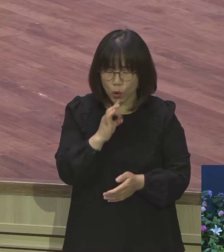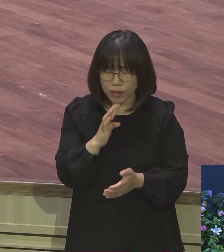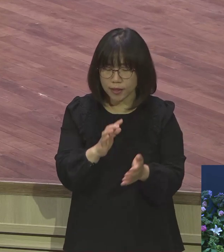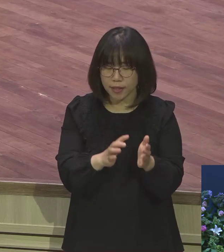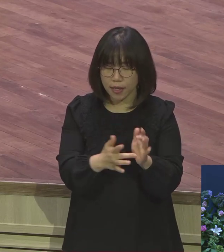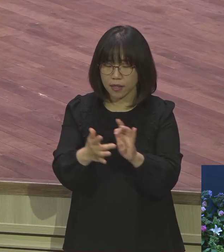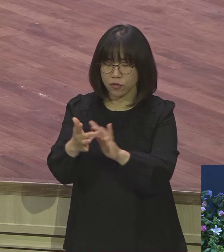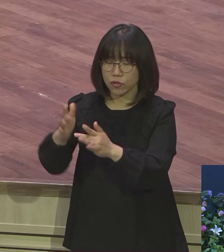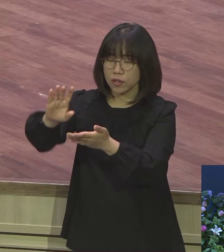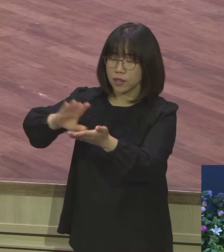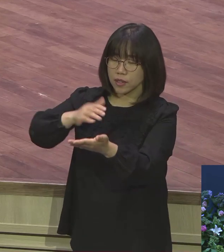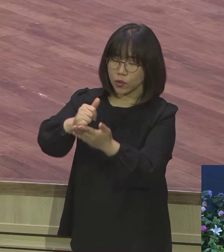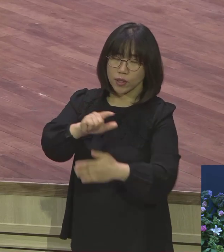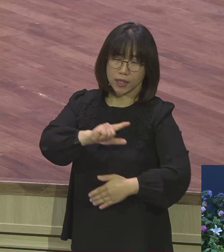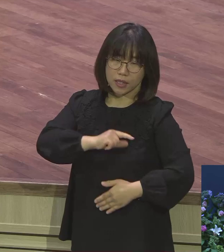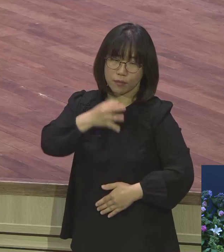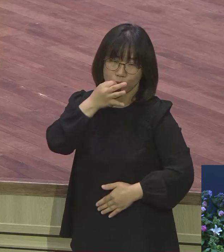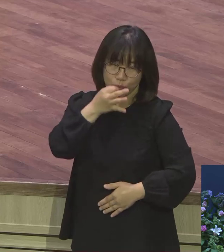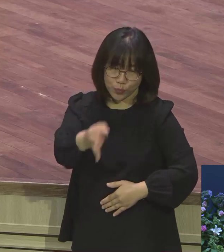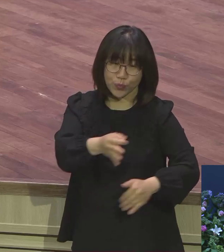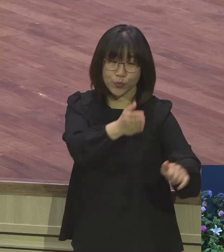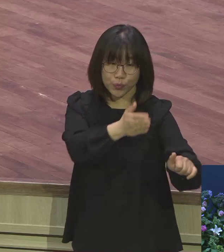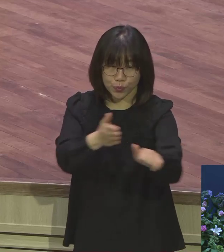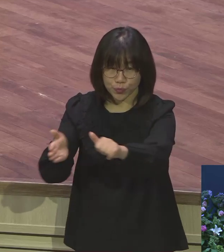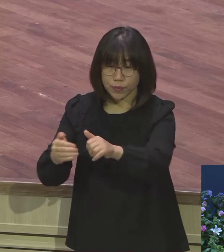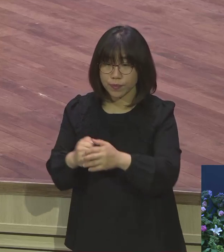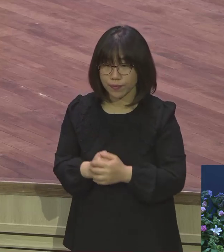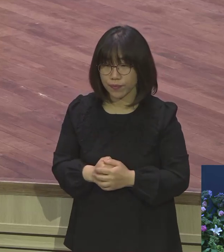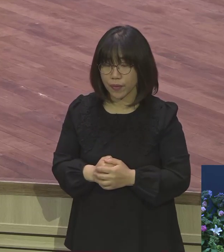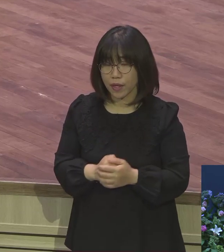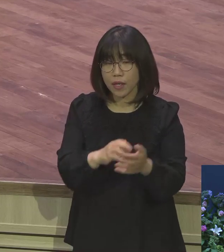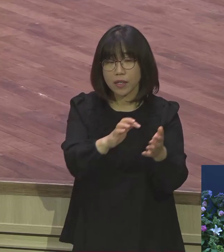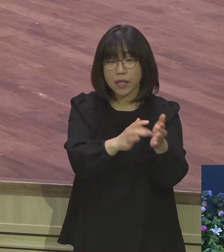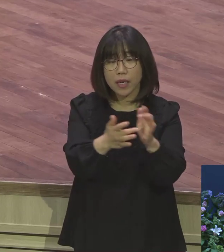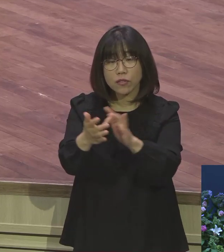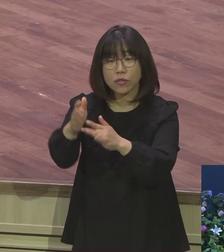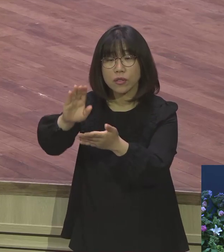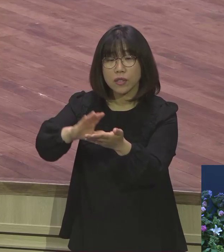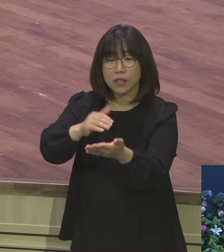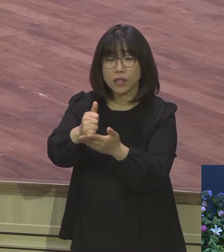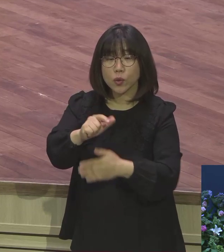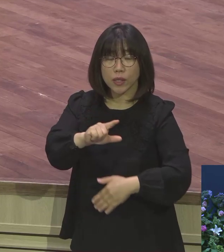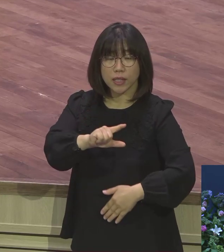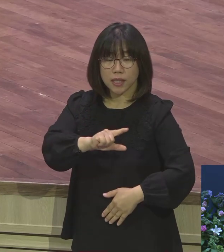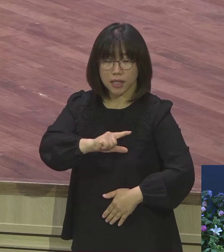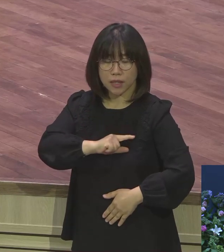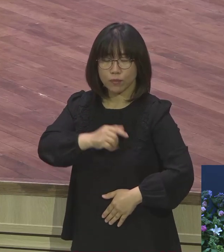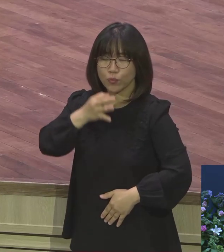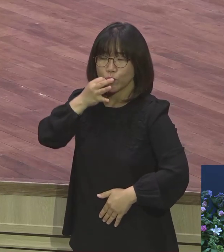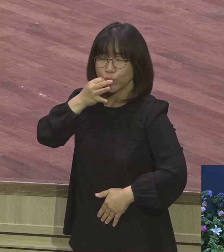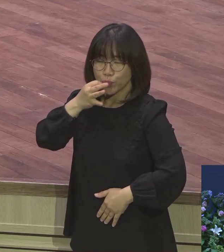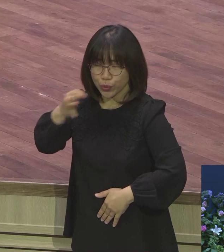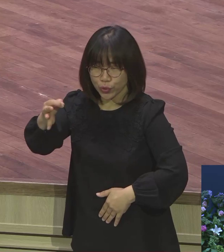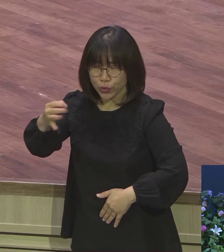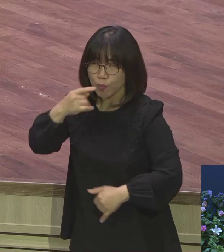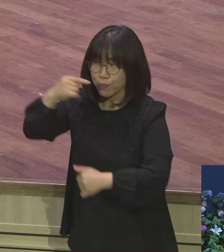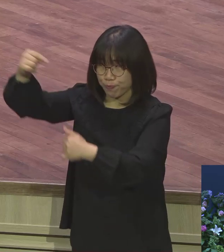이름 부르시바랍니다. 예수 그리스도 이름 부르라 이름을 내 이름 부르라 그랬어요. 그래서 여러분 언제나